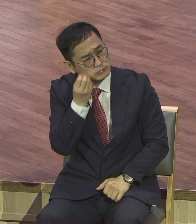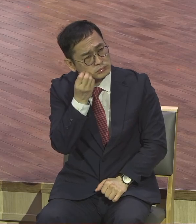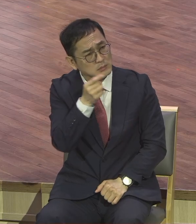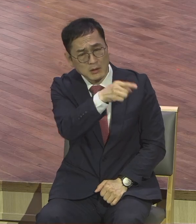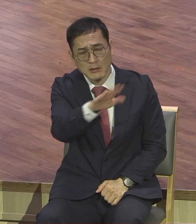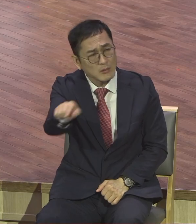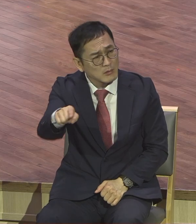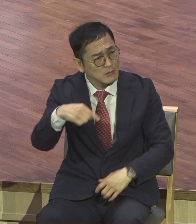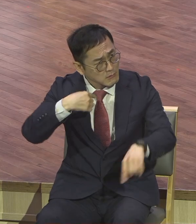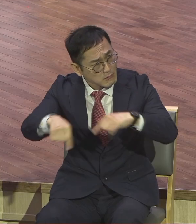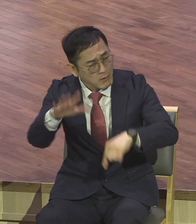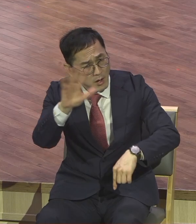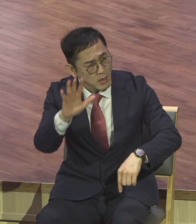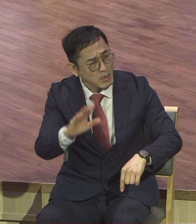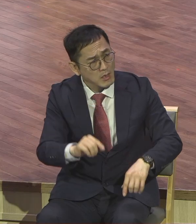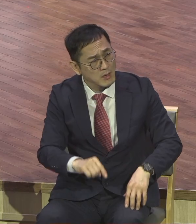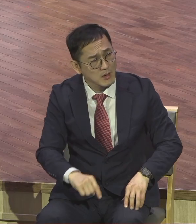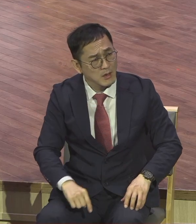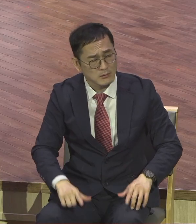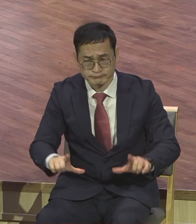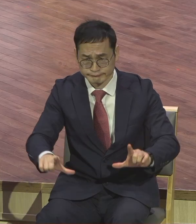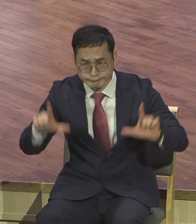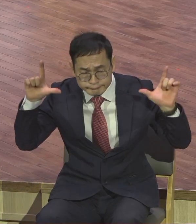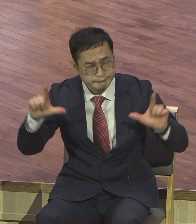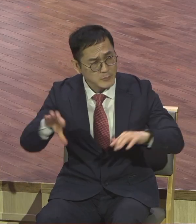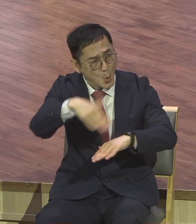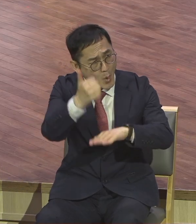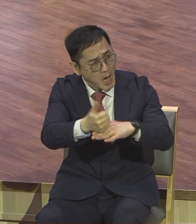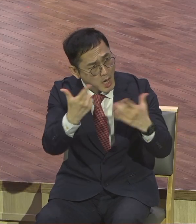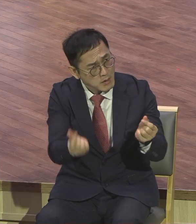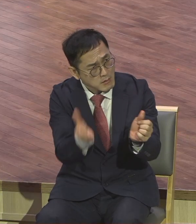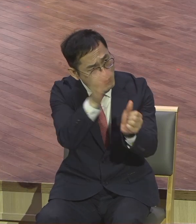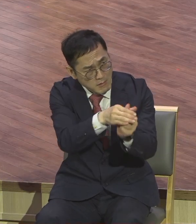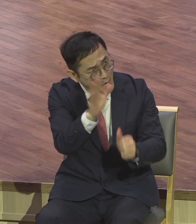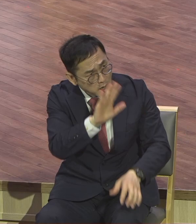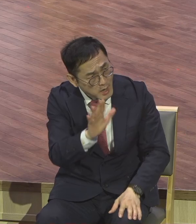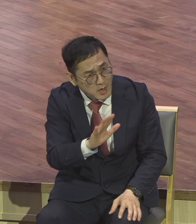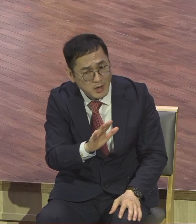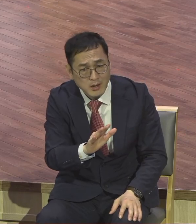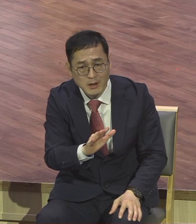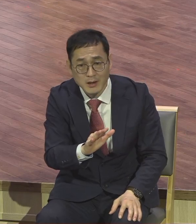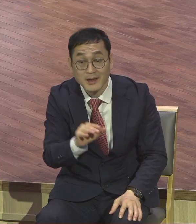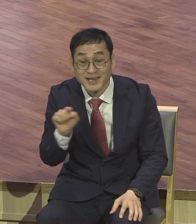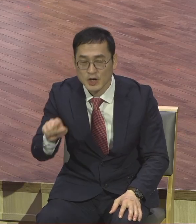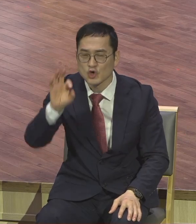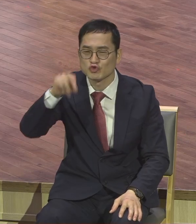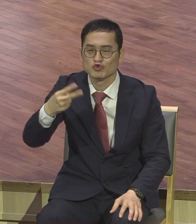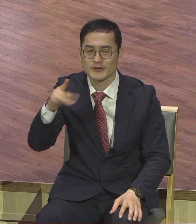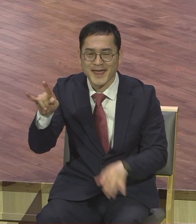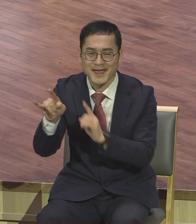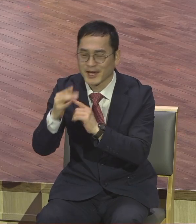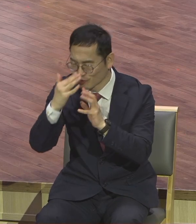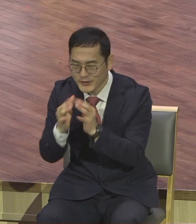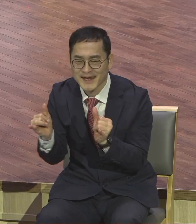않느냐라는 질문이에요. 지금 유대 사상이에요. 지금 로마의 압재로부터